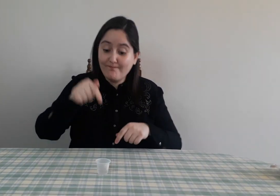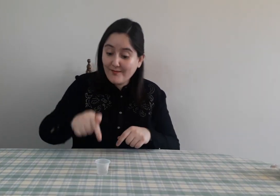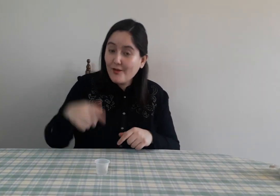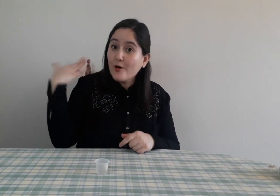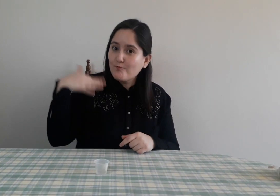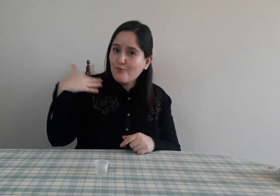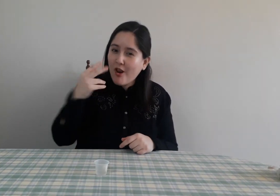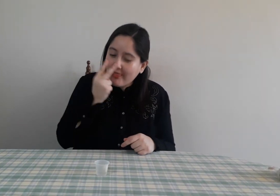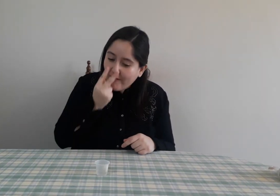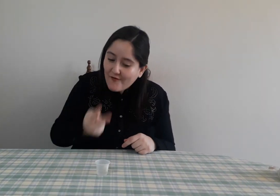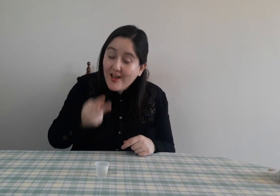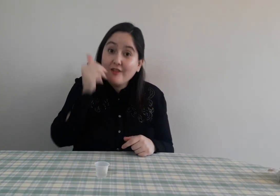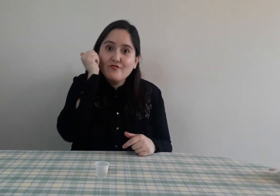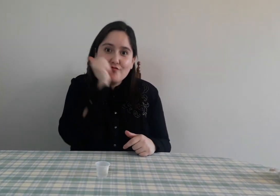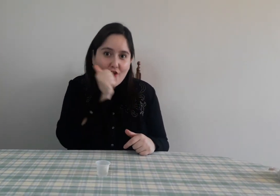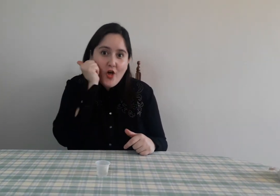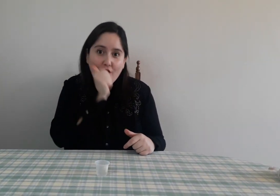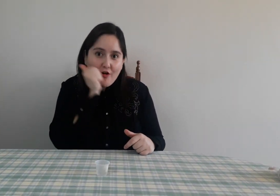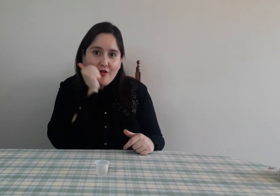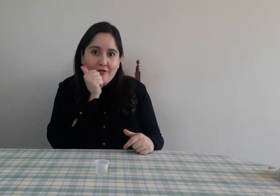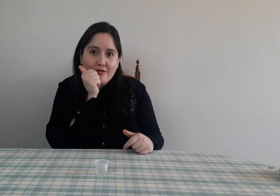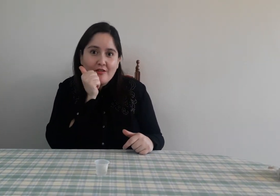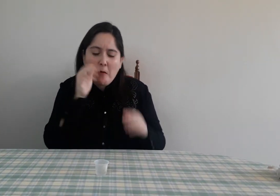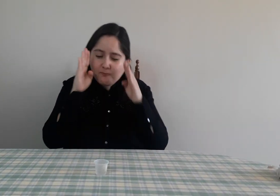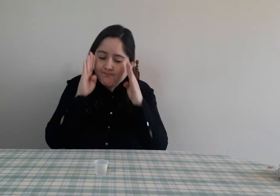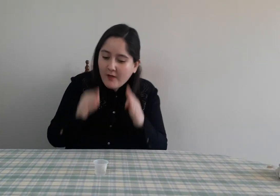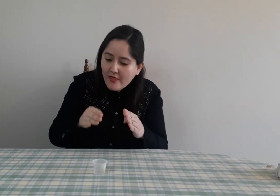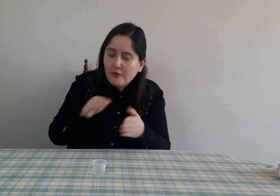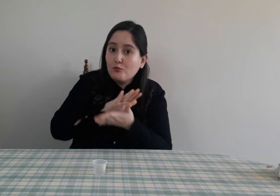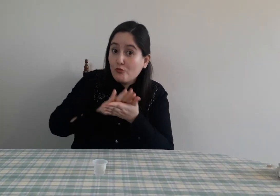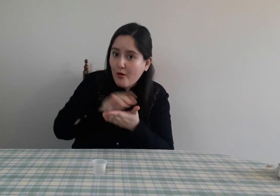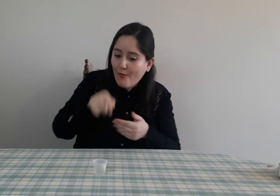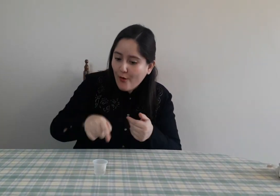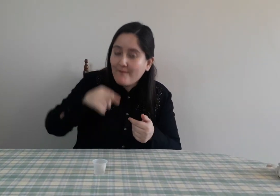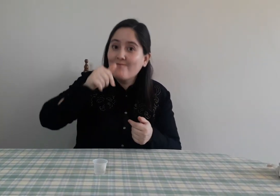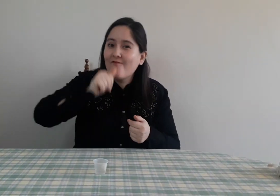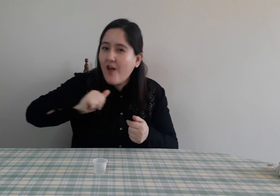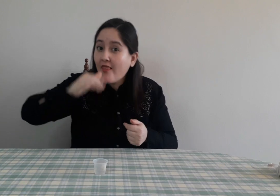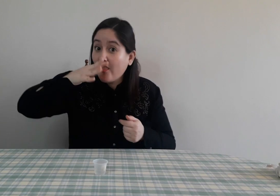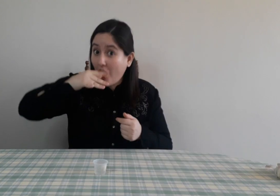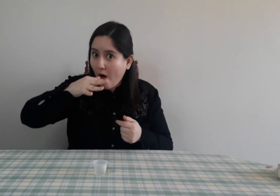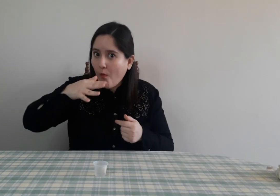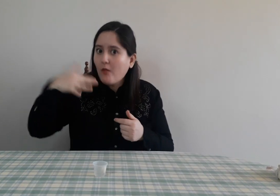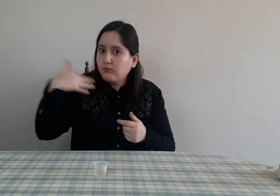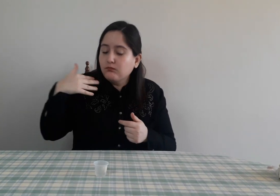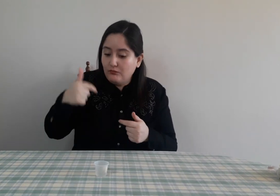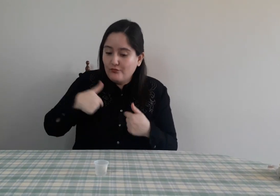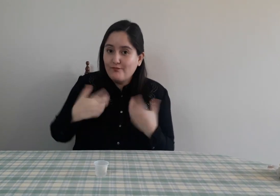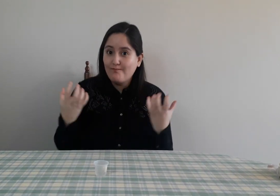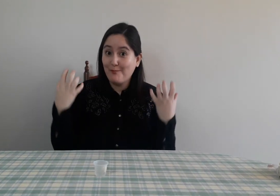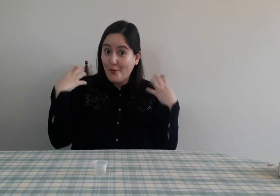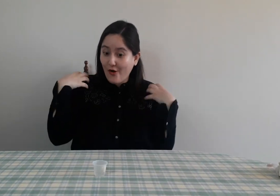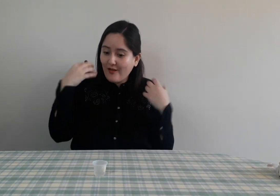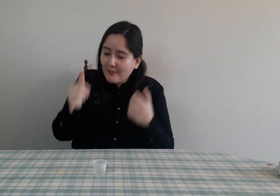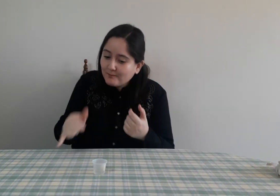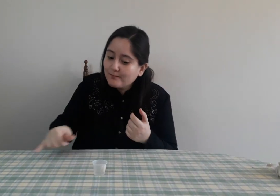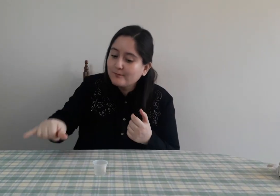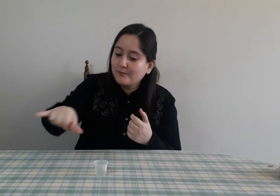Y también es muy importante que ustedes vayan viendo todos los días. Por ejemplo, si les falta agua. Es importante que le vayan echando.